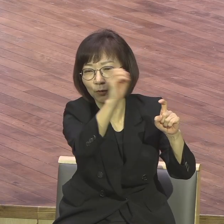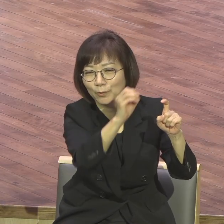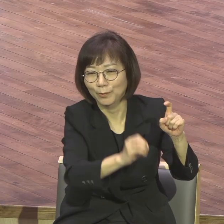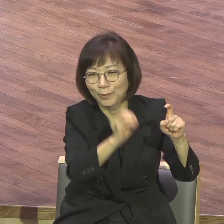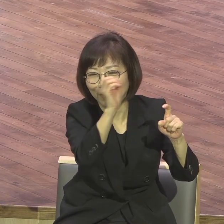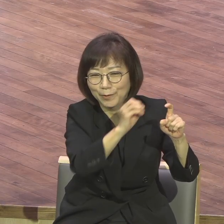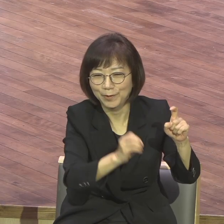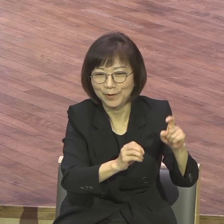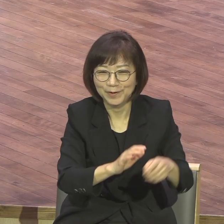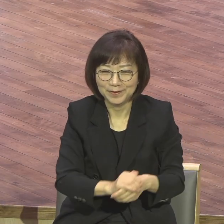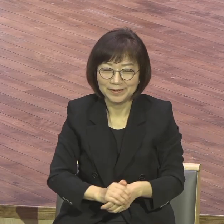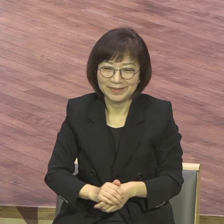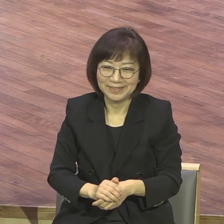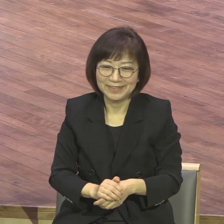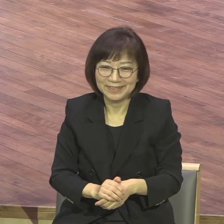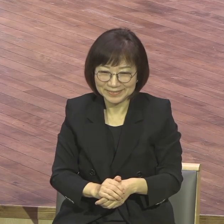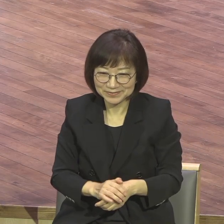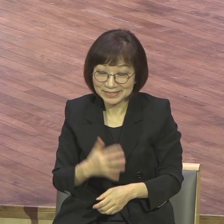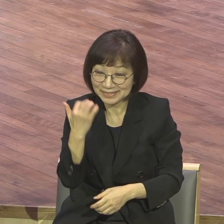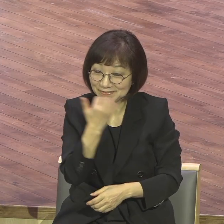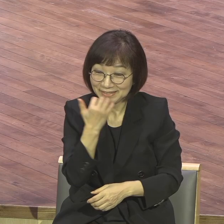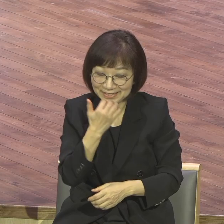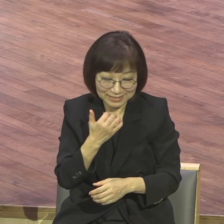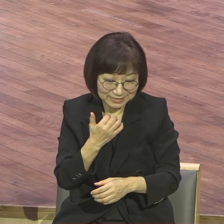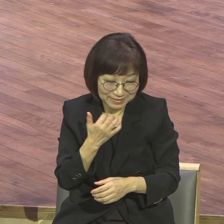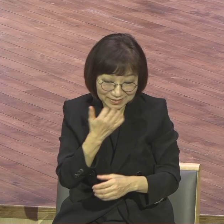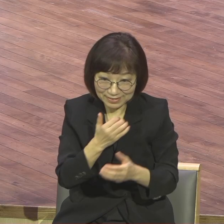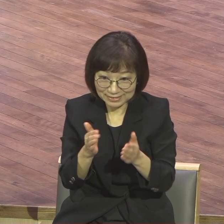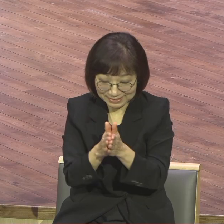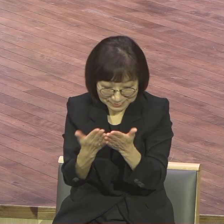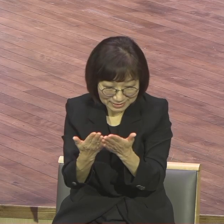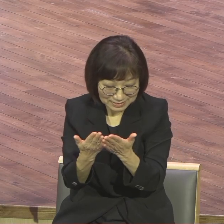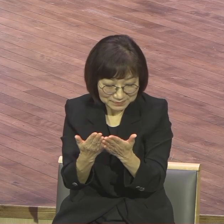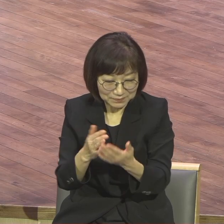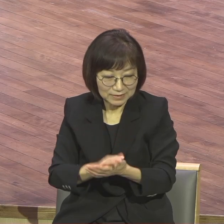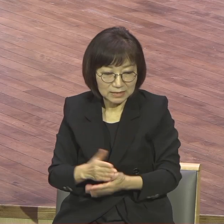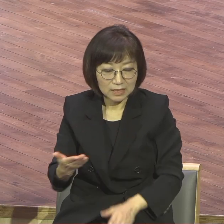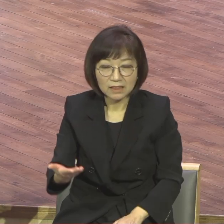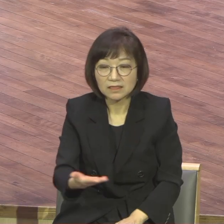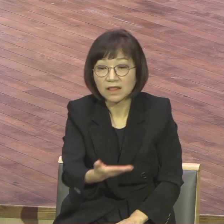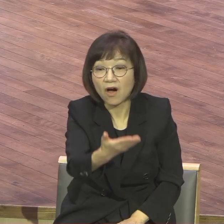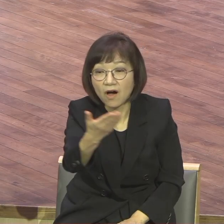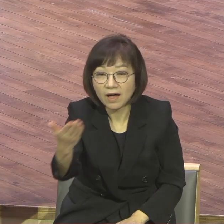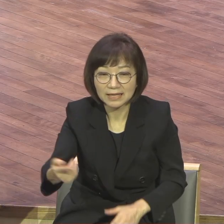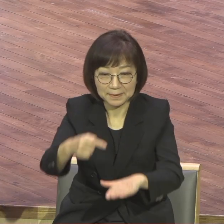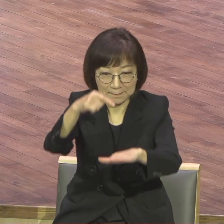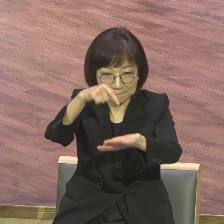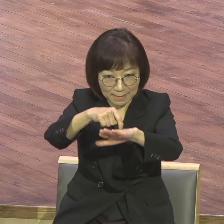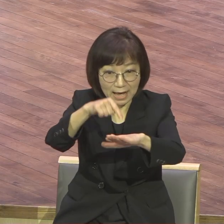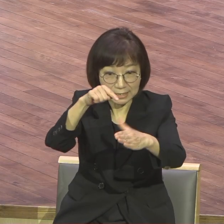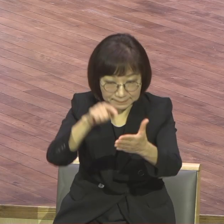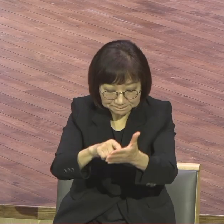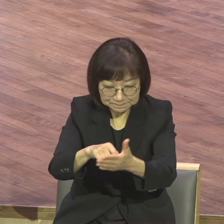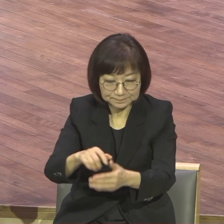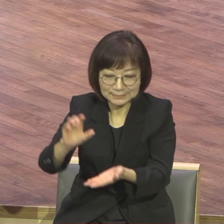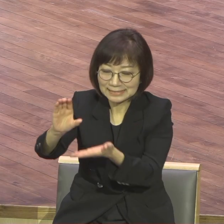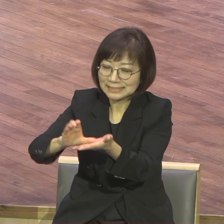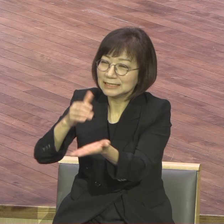베던서 3장 15제로 하면 사실을 잘 기록하고 있습니다 너의 마음에 그리스도를 주로 삼아 거룩하게 하고